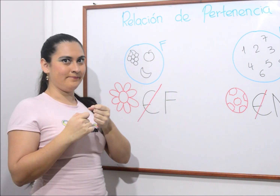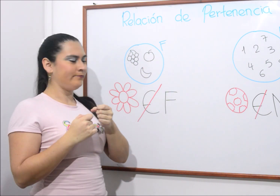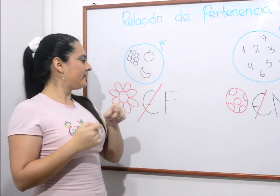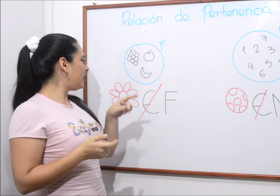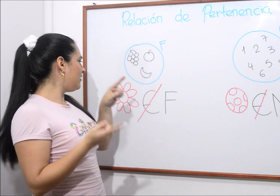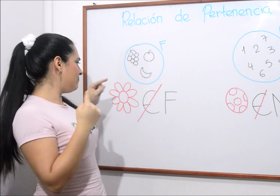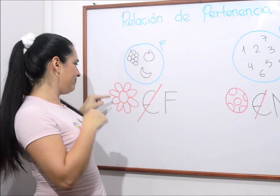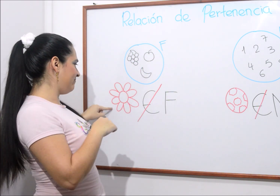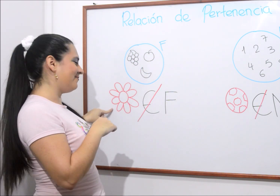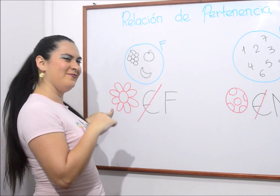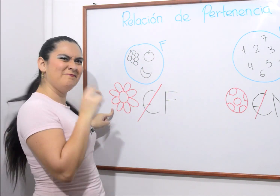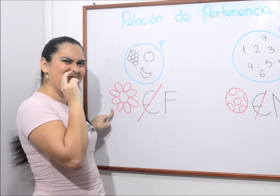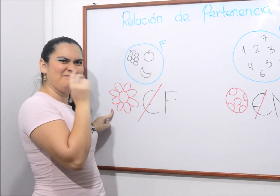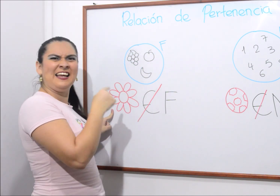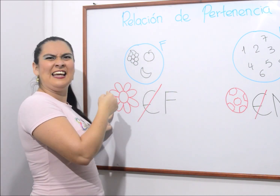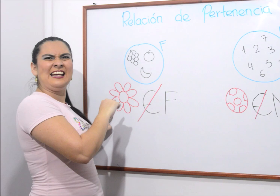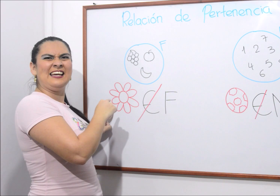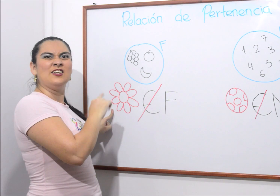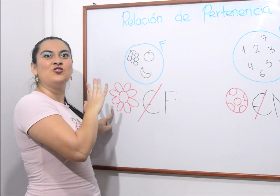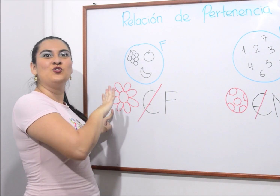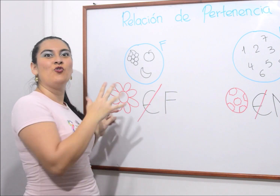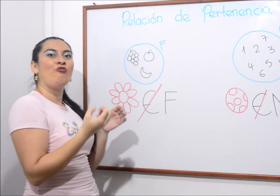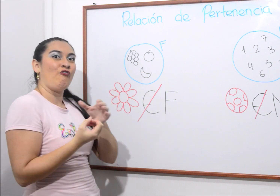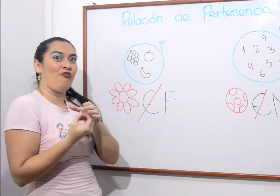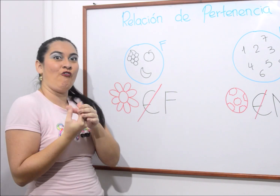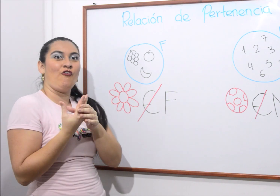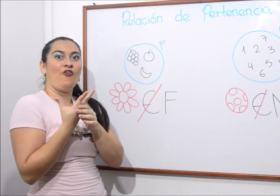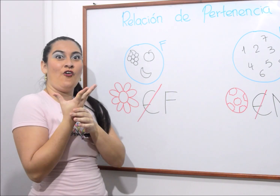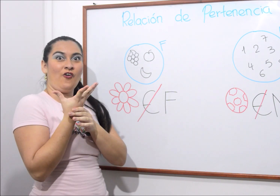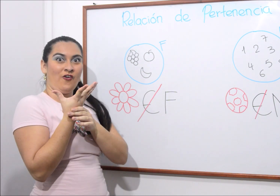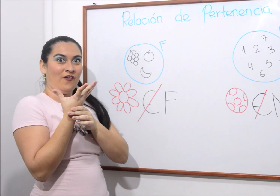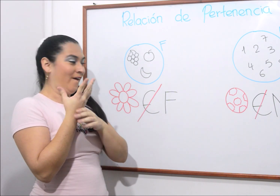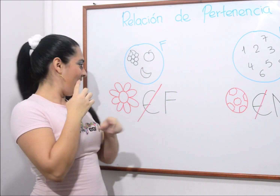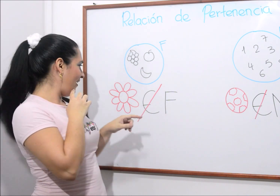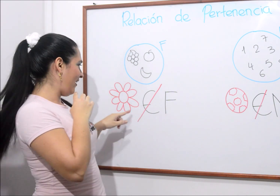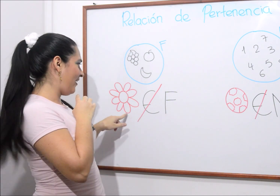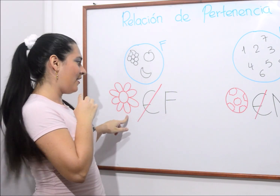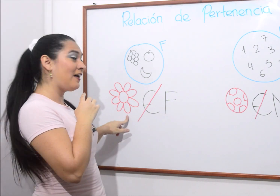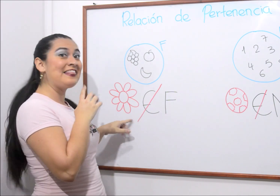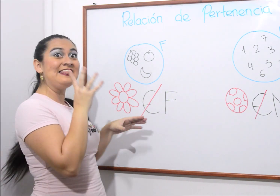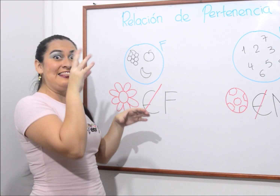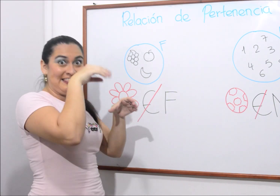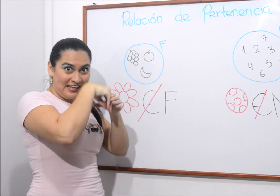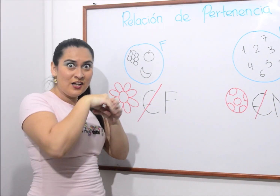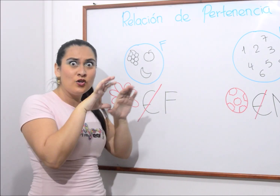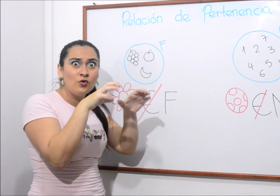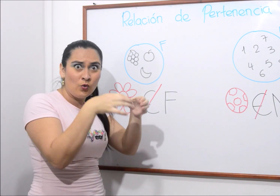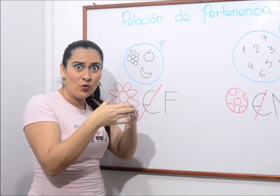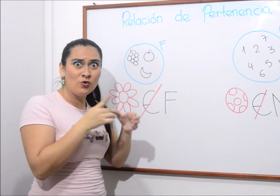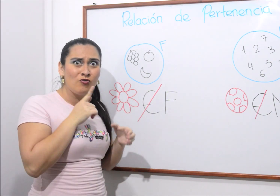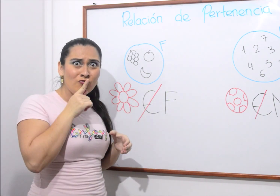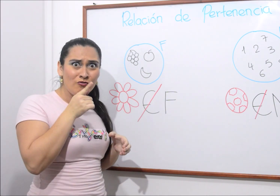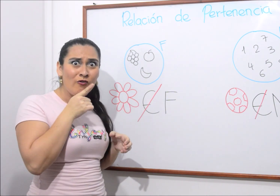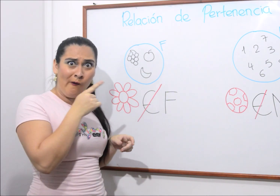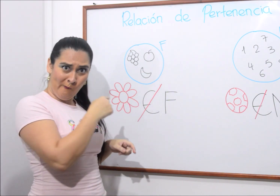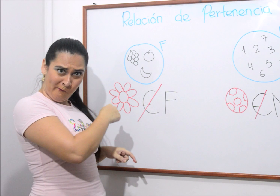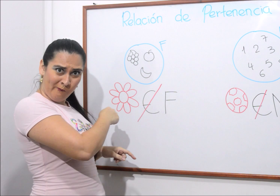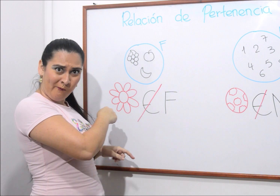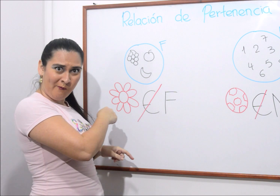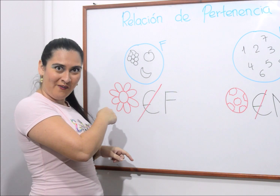¿Cuál elemento ves acá? Esta es una flor. ¿La flor hace parte del conjunto